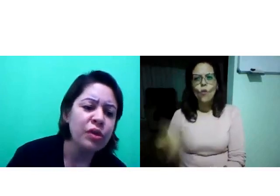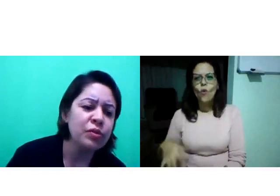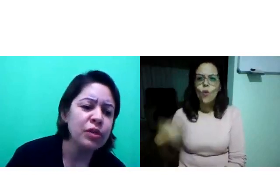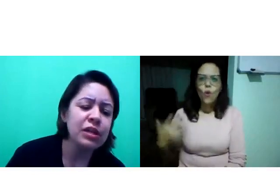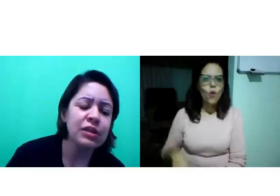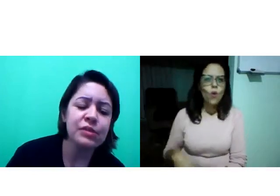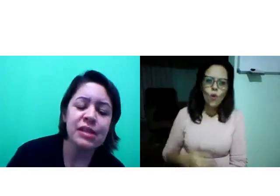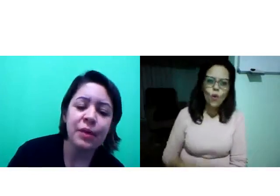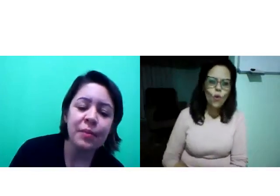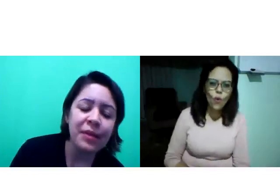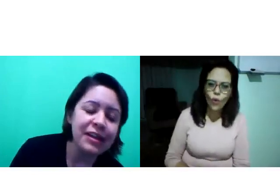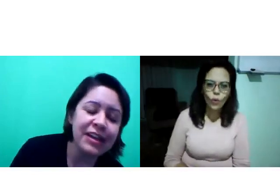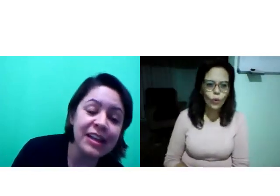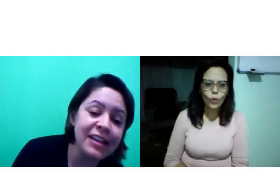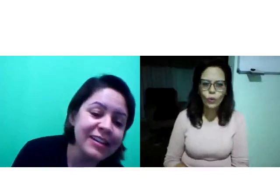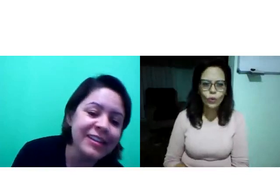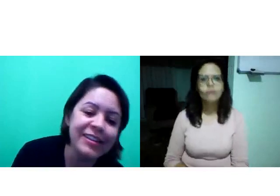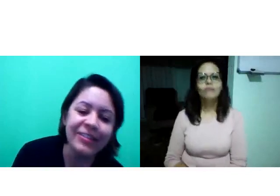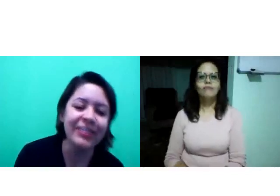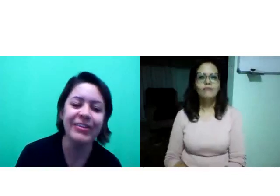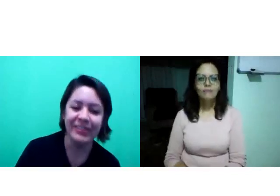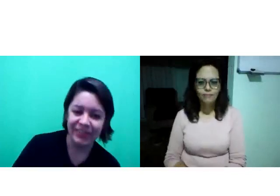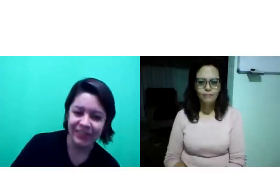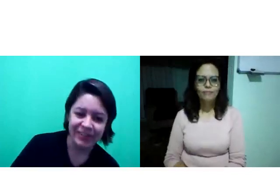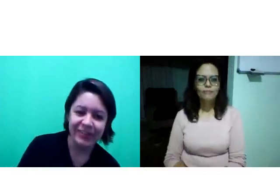Muito bonito. Extremamente lindo.